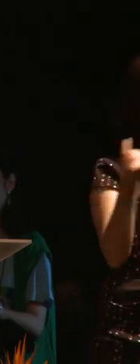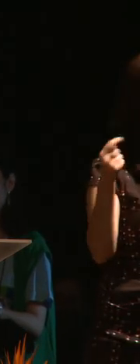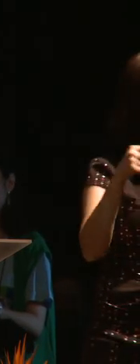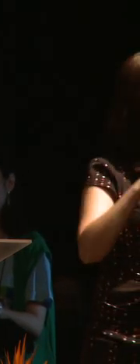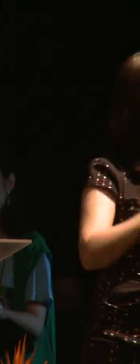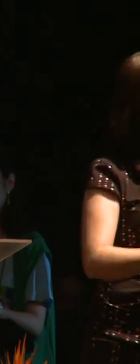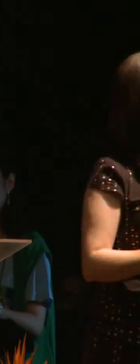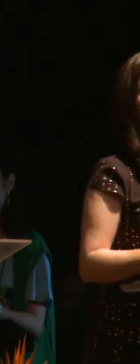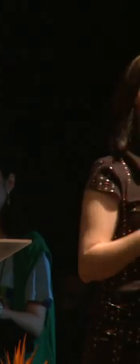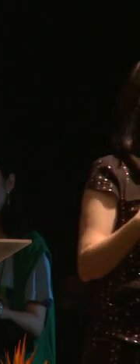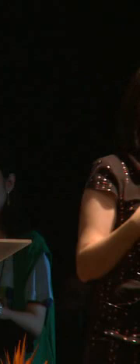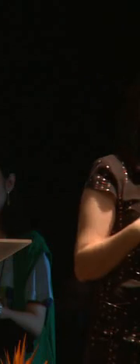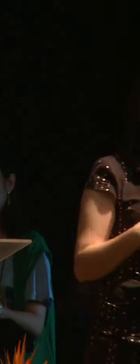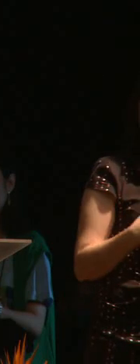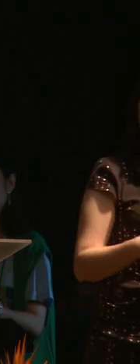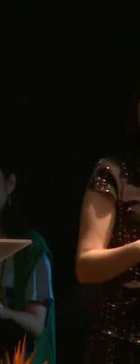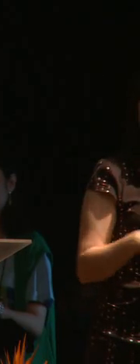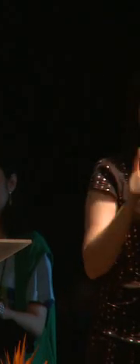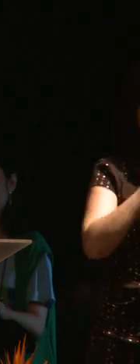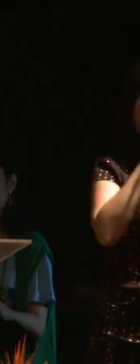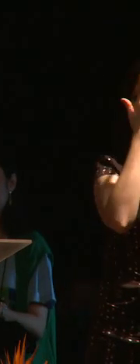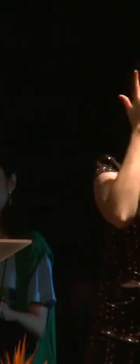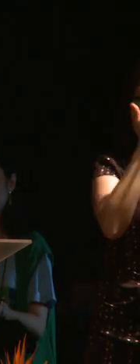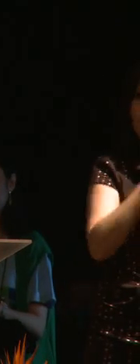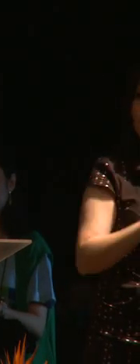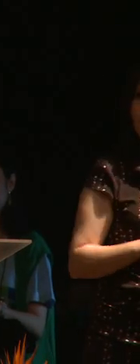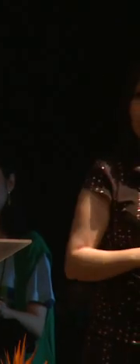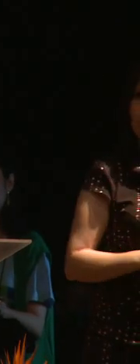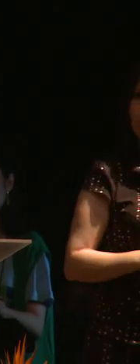a minha saída. Não é fácil, não.